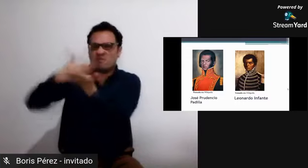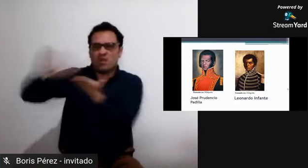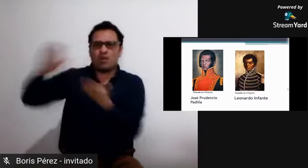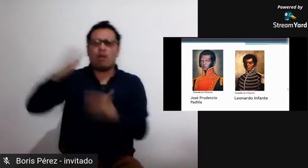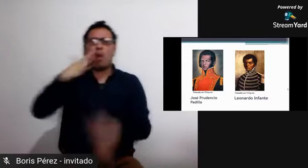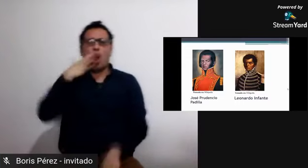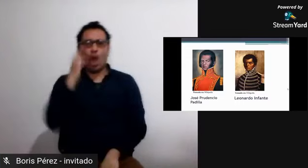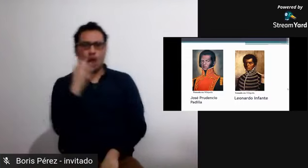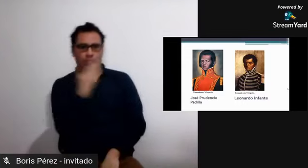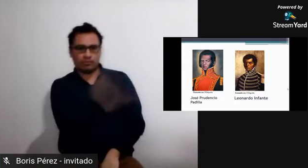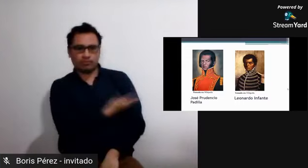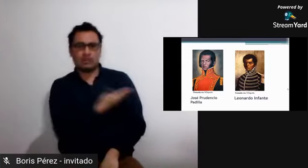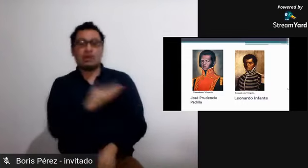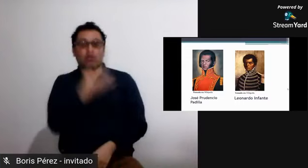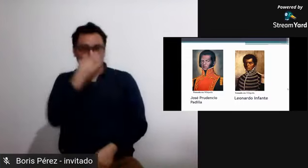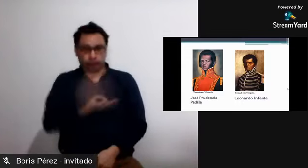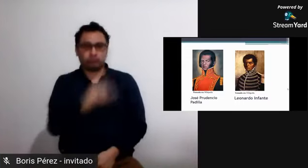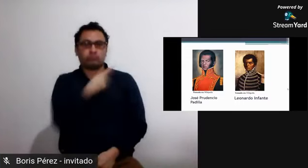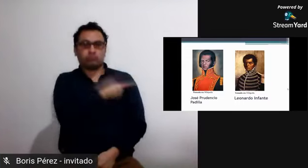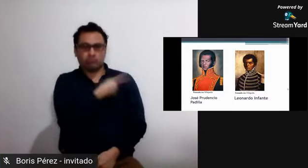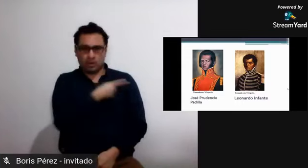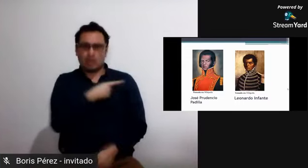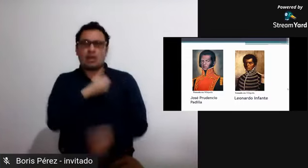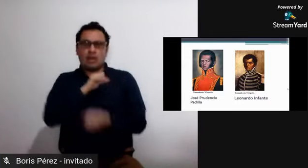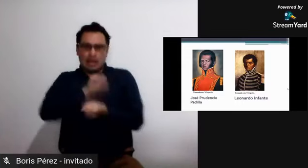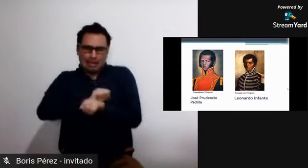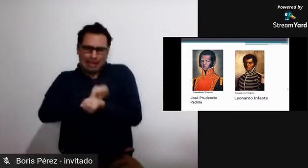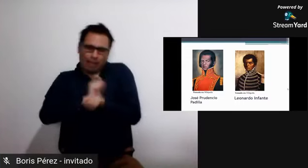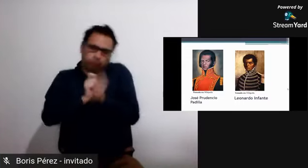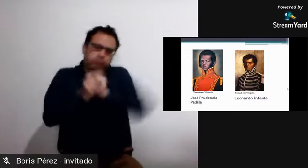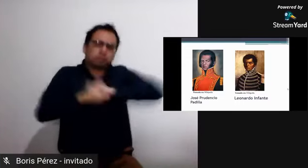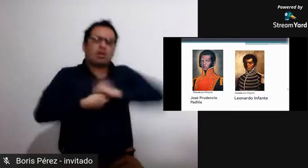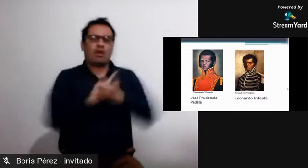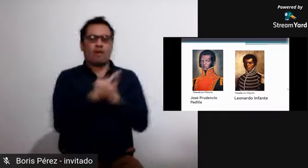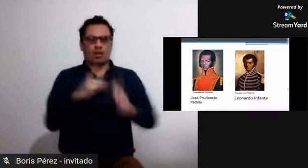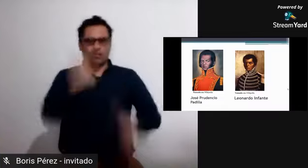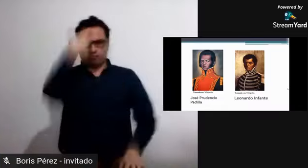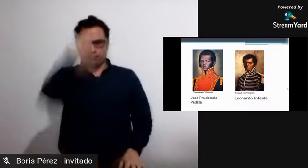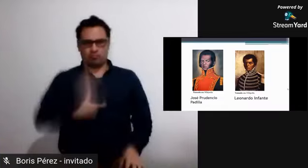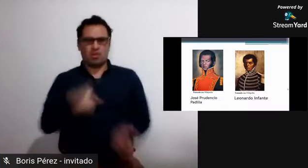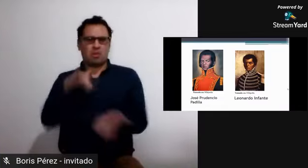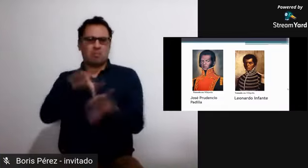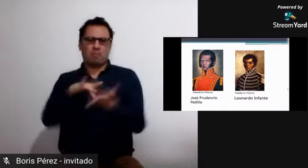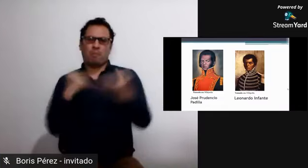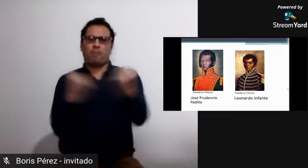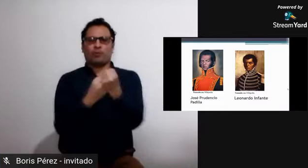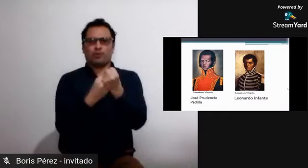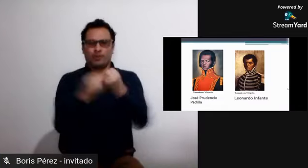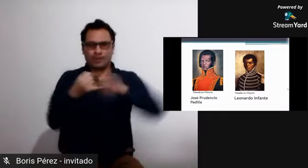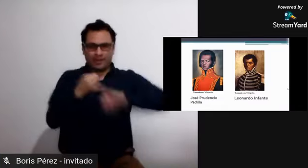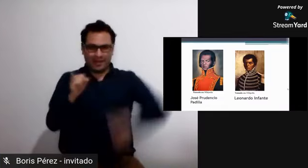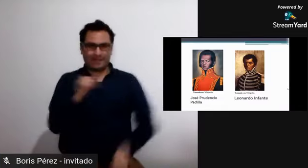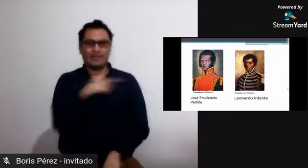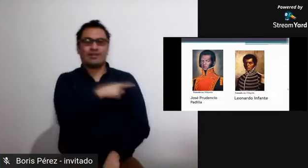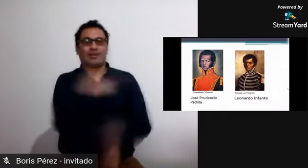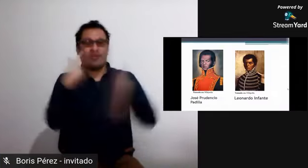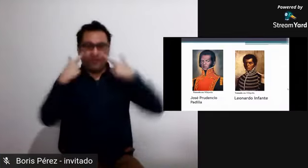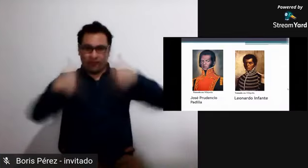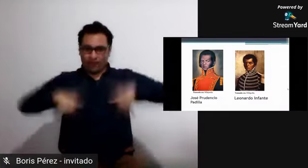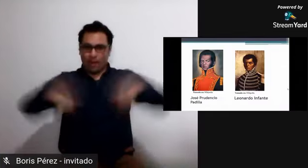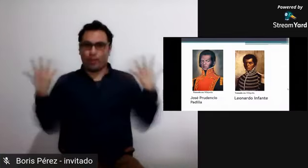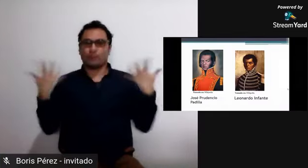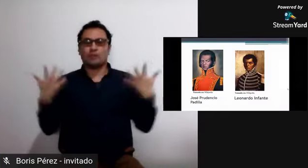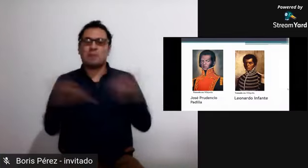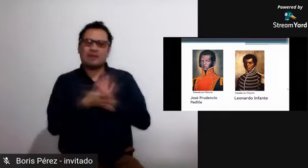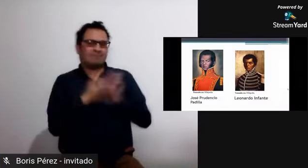muchas de las personas de la corona española y también respaldó algunos procesos de independencia en nuestro país, vecino de